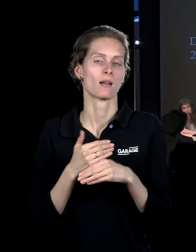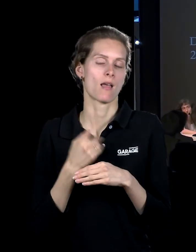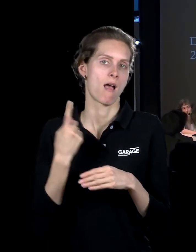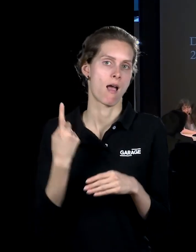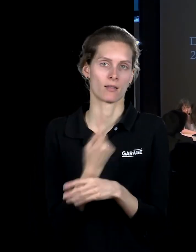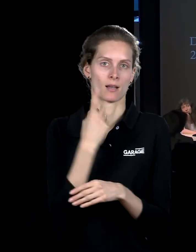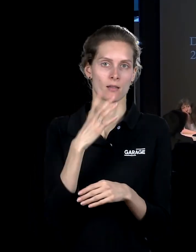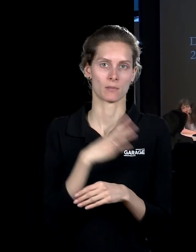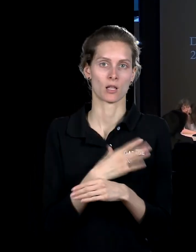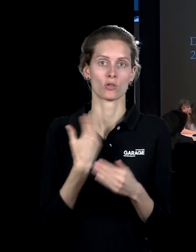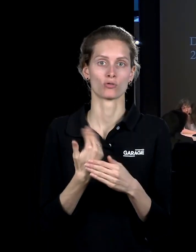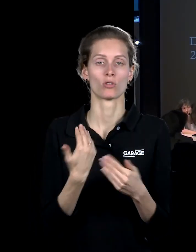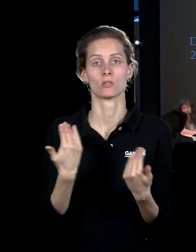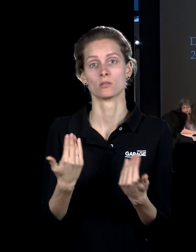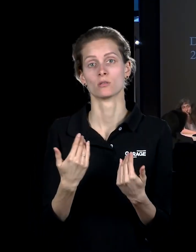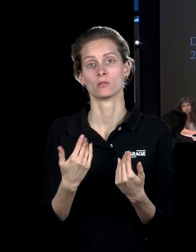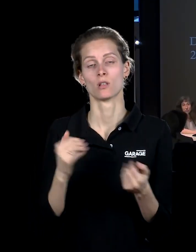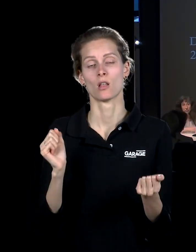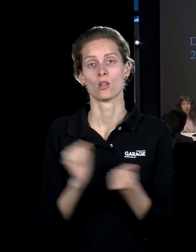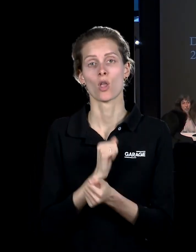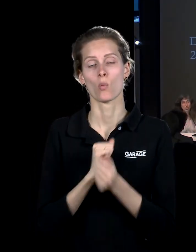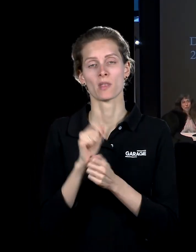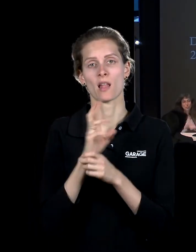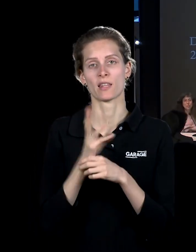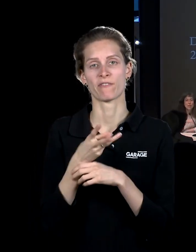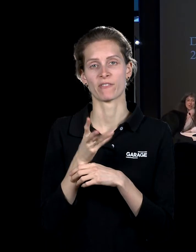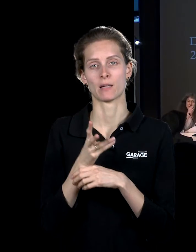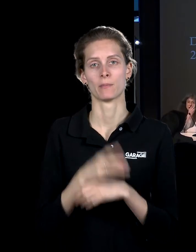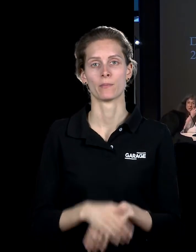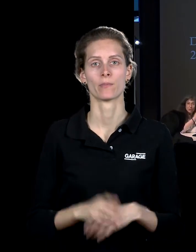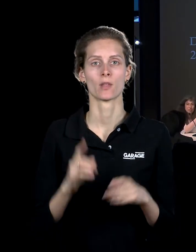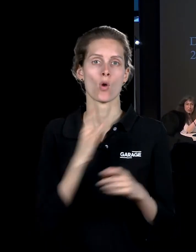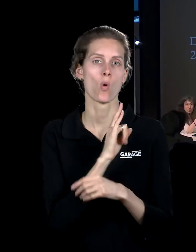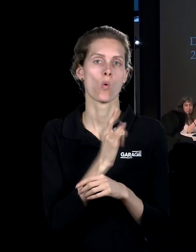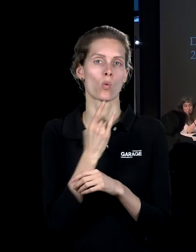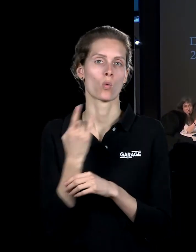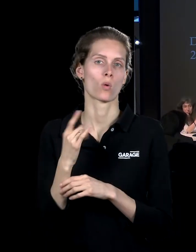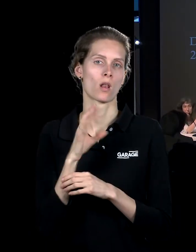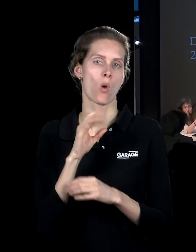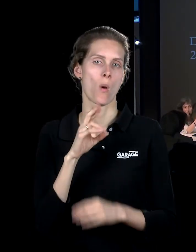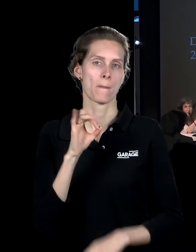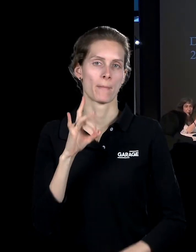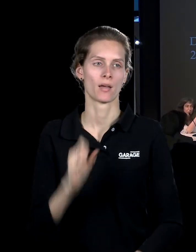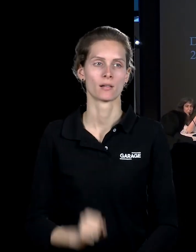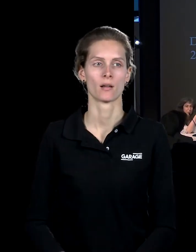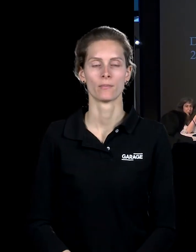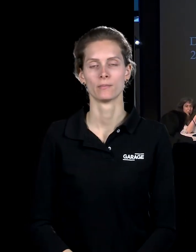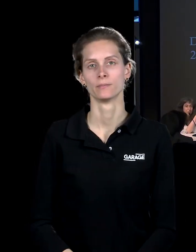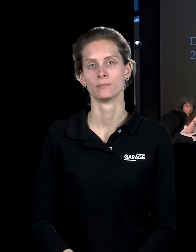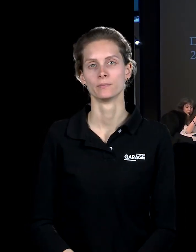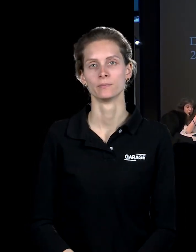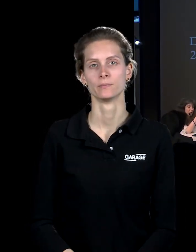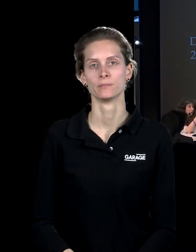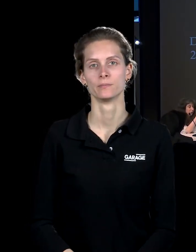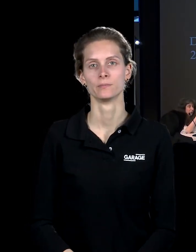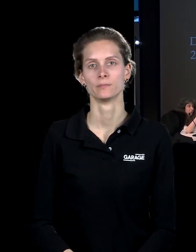замечательного фильма, вот такой вот кукольной оперы, совершенно очаровательного. собственно, вот эта первая фотография, которую мы